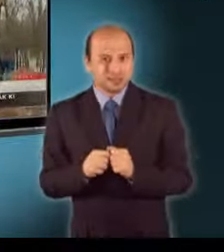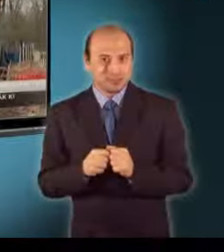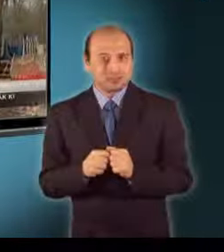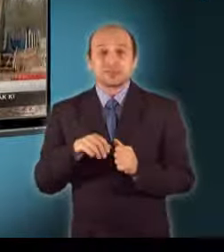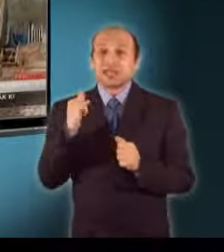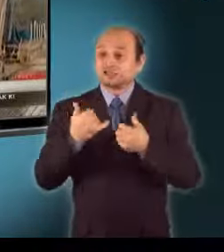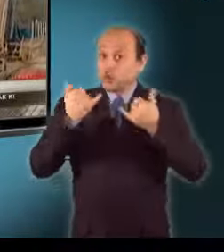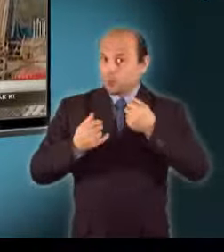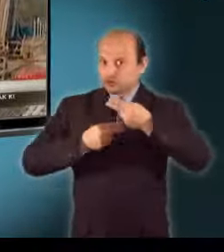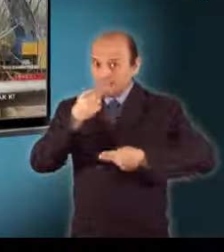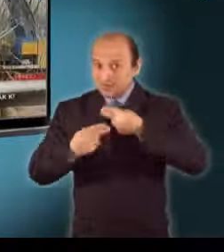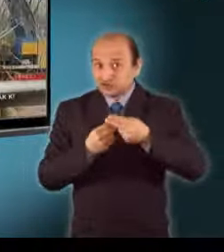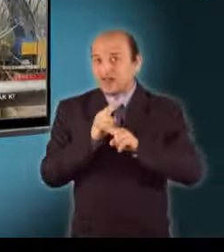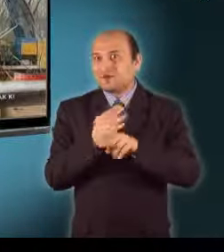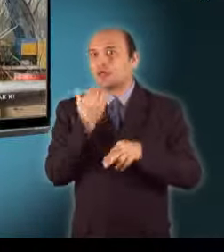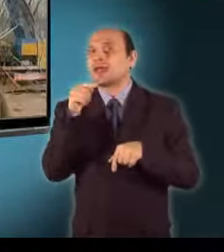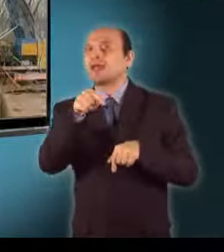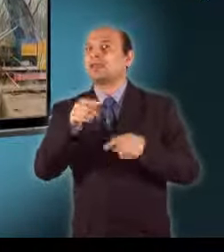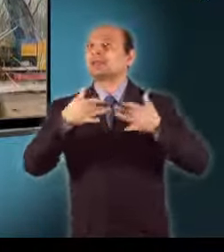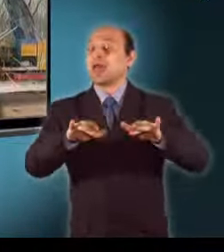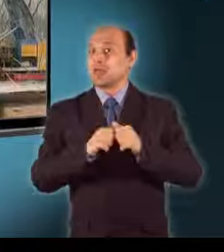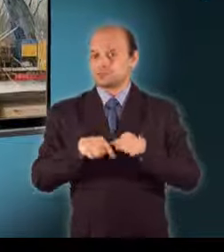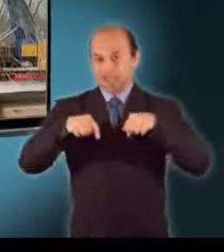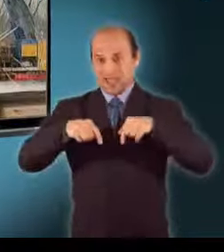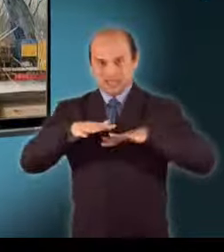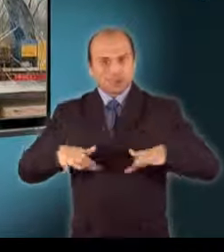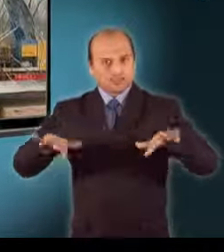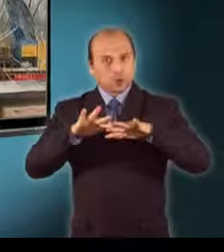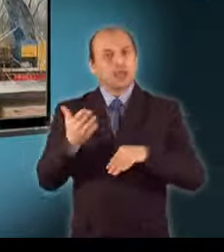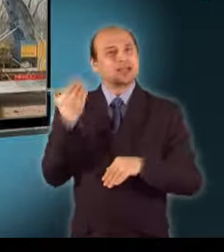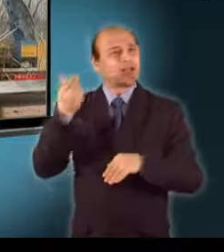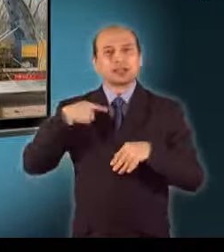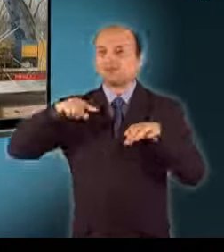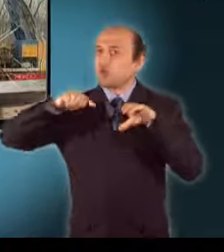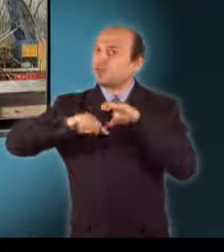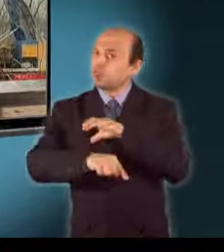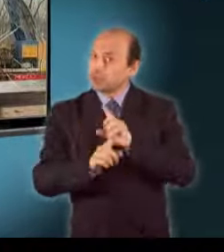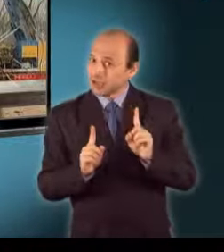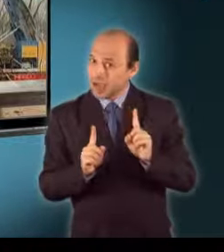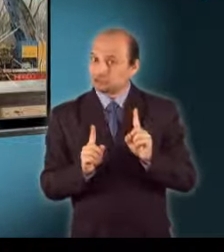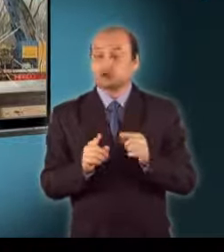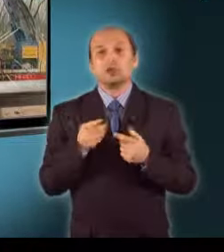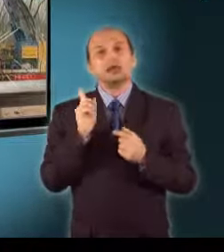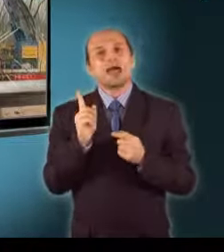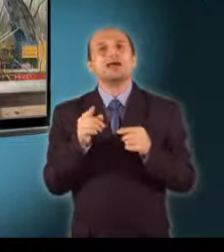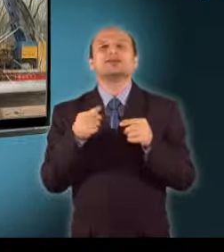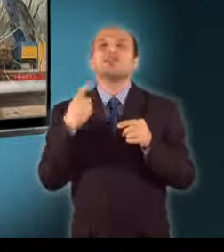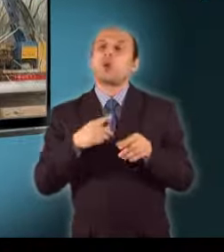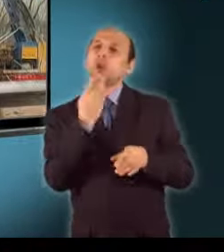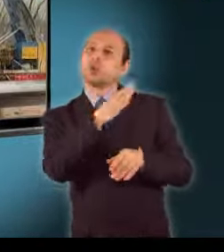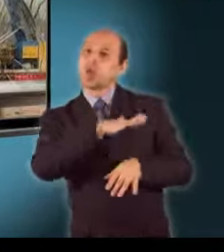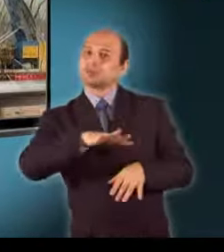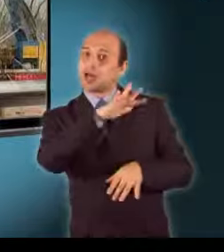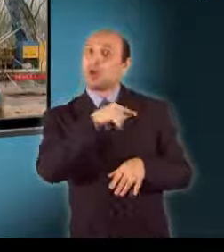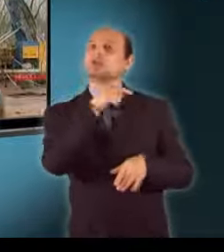tényleg van-e ennyi érc. Ez a terület régen nem került leművelése. Tehát ettől nyugatra lévő területeken